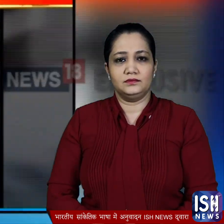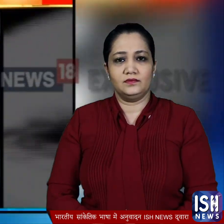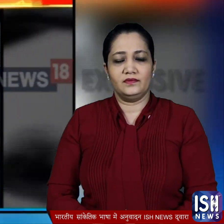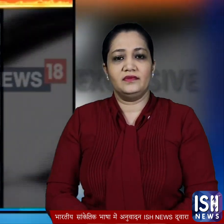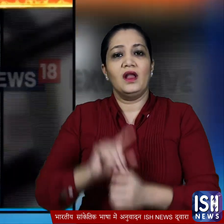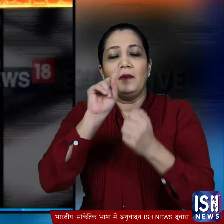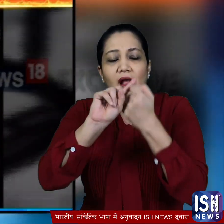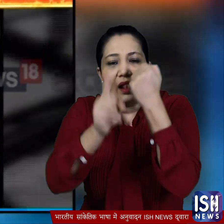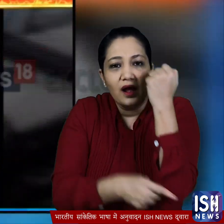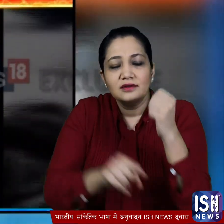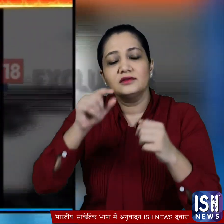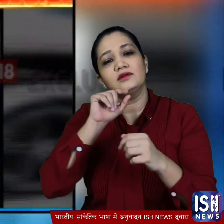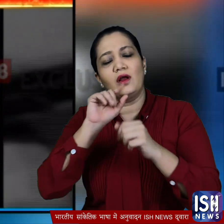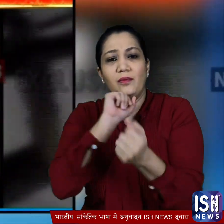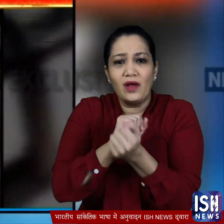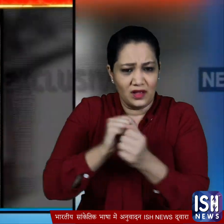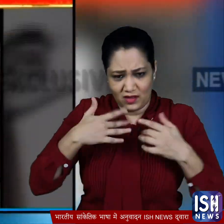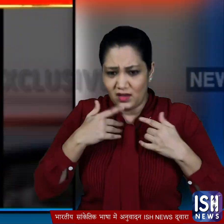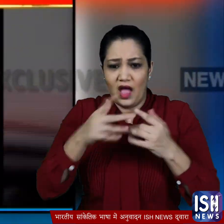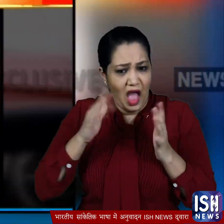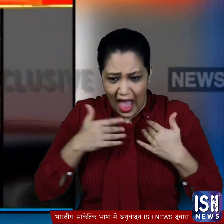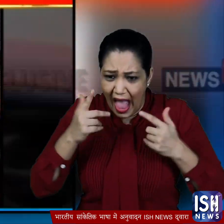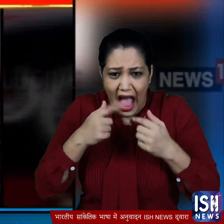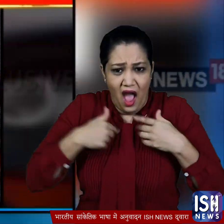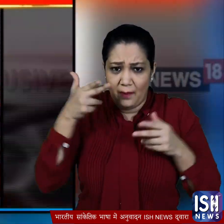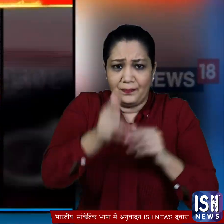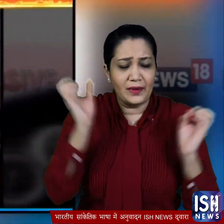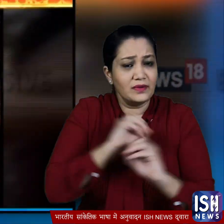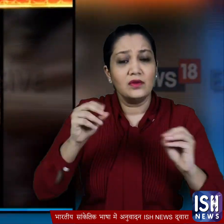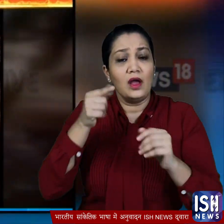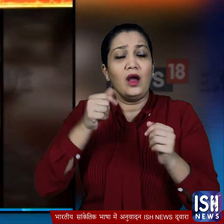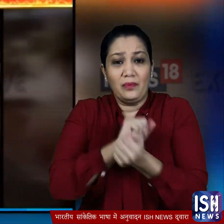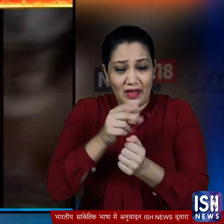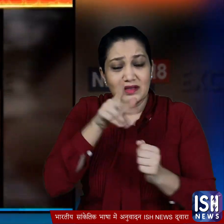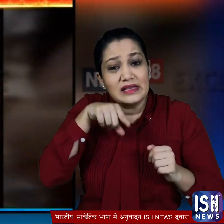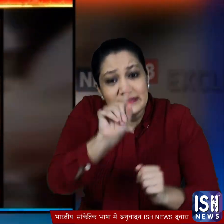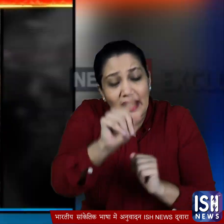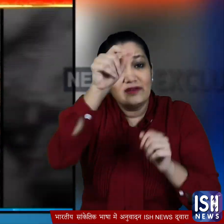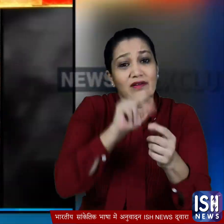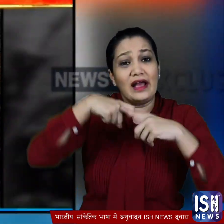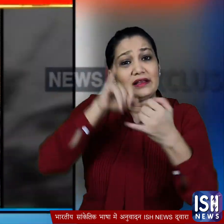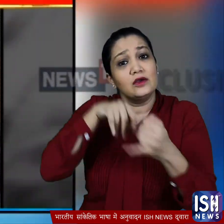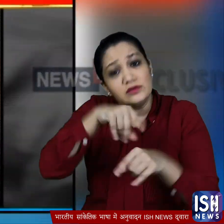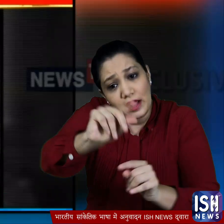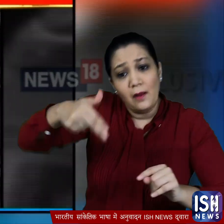लेकिन पुलिस ने काला सेखों पर हमला करने की बात से साफ इंकार कर दिया उल्टा पुलिस ने दावा किया कि उसने खुद ही अपने उपर गोली चलाई